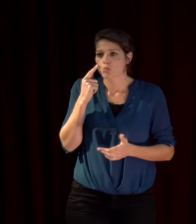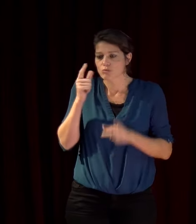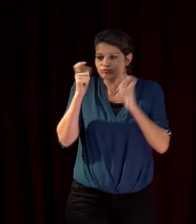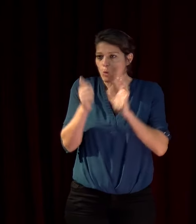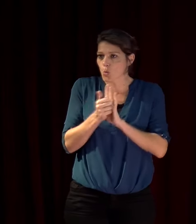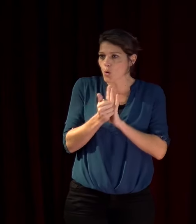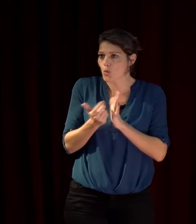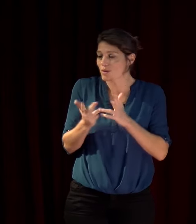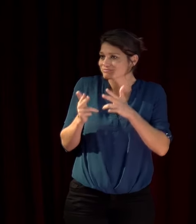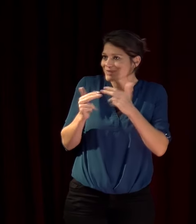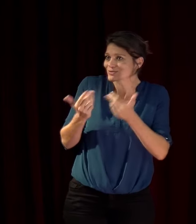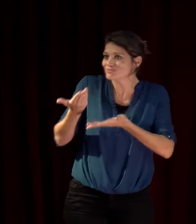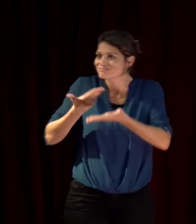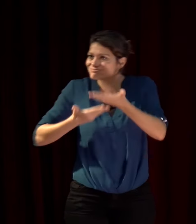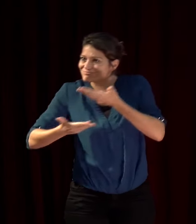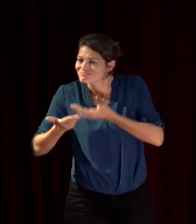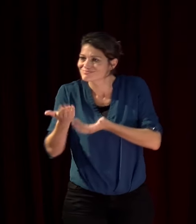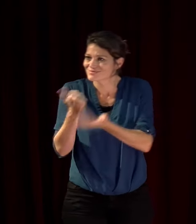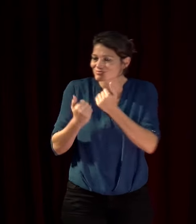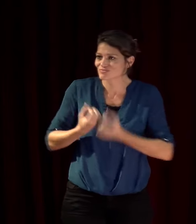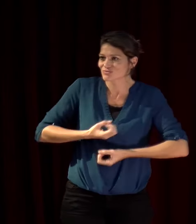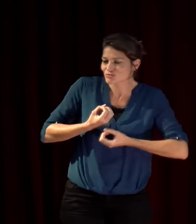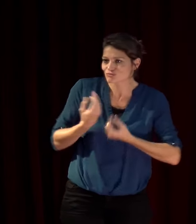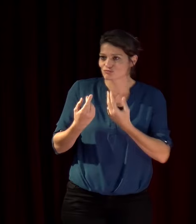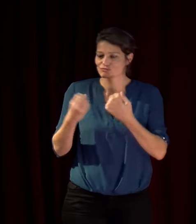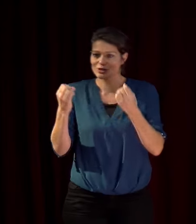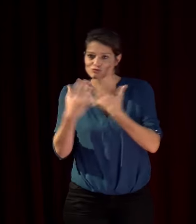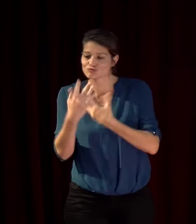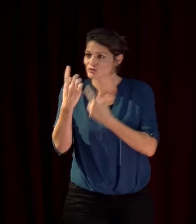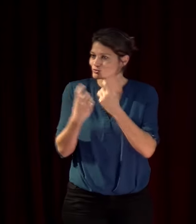introduire la conversation avec les spectateurs qui souhaitent réagir ou poser des questions